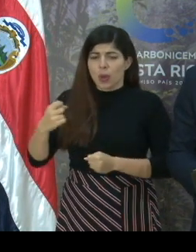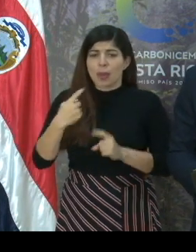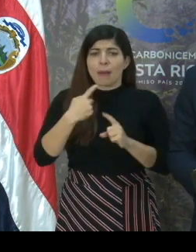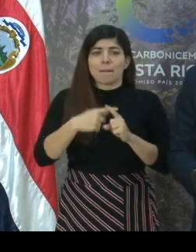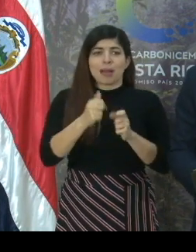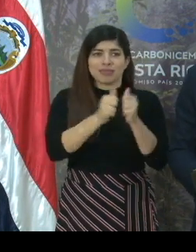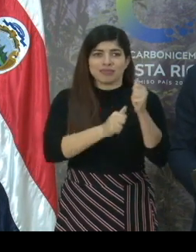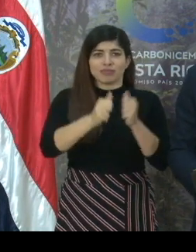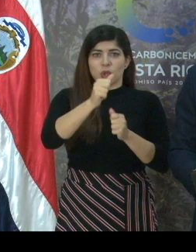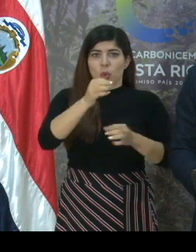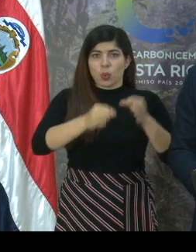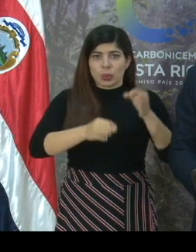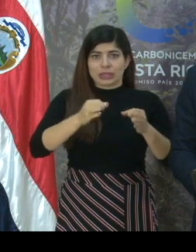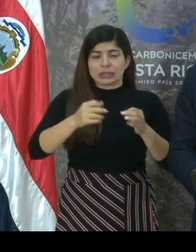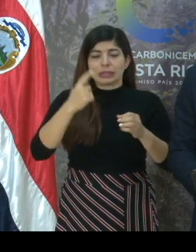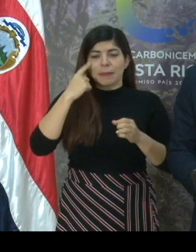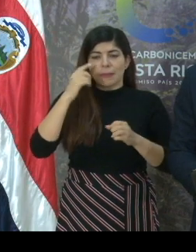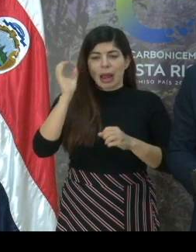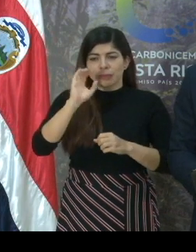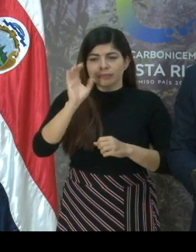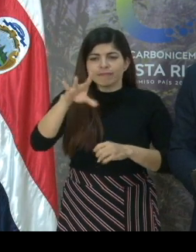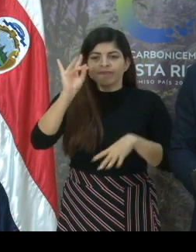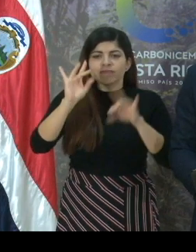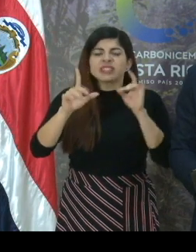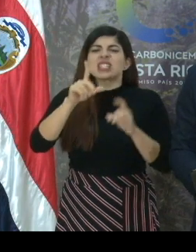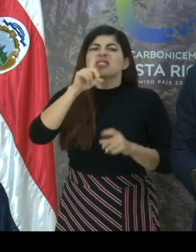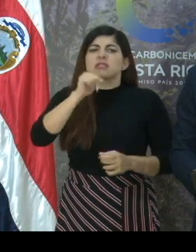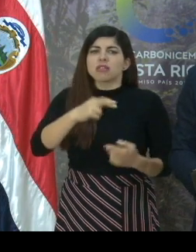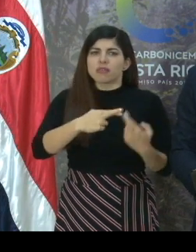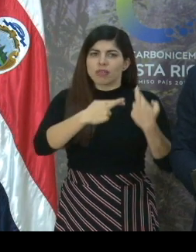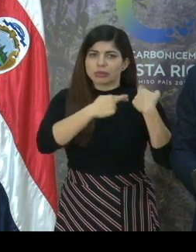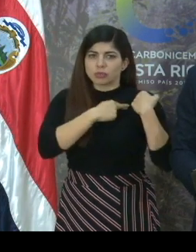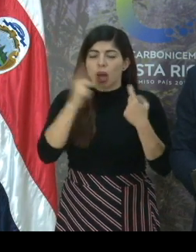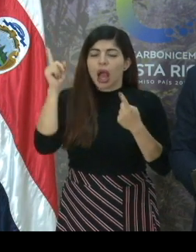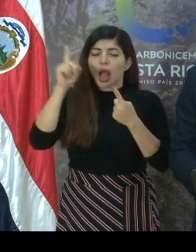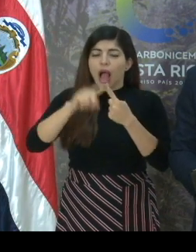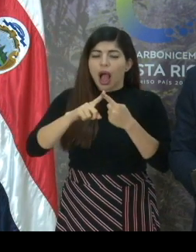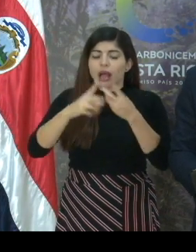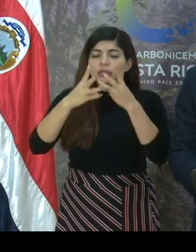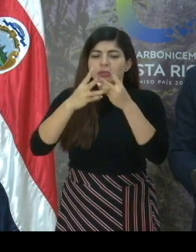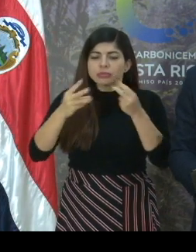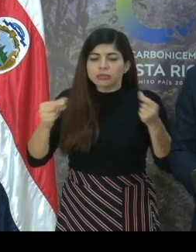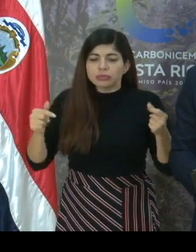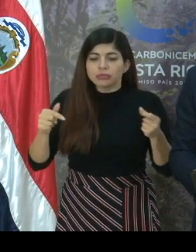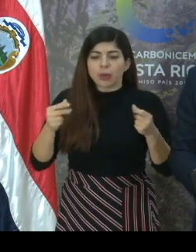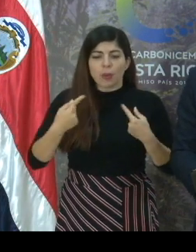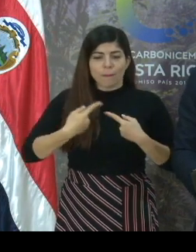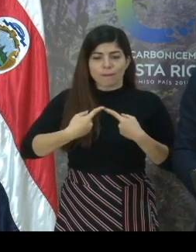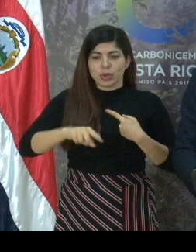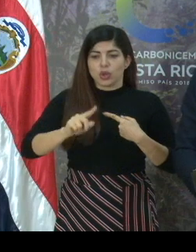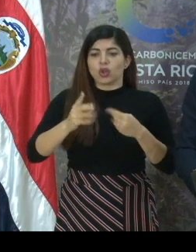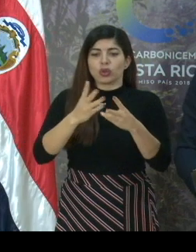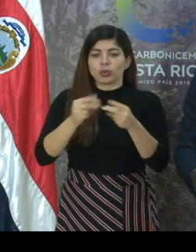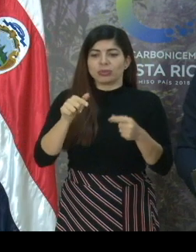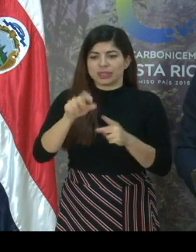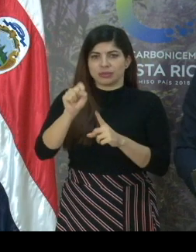judiciales para dar con los responsables y esclarecer este hecho lo más pronto posible.